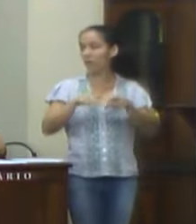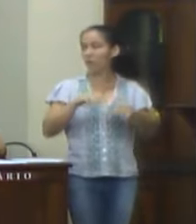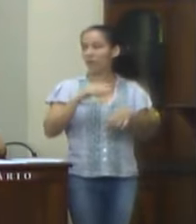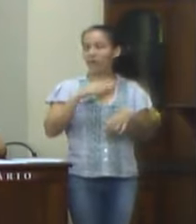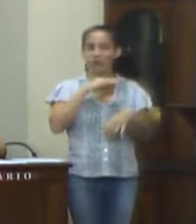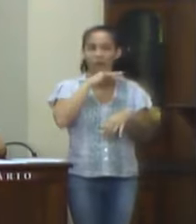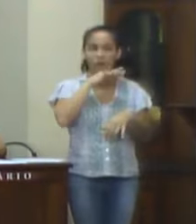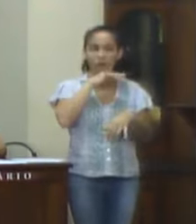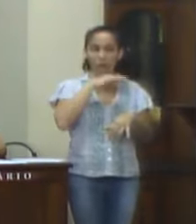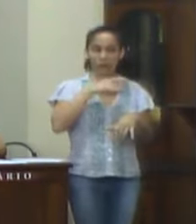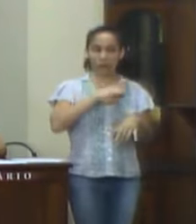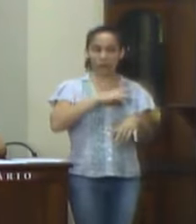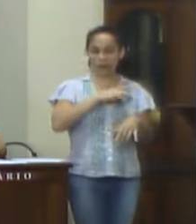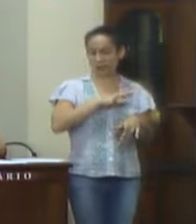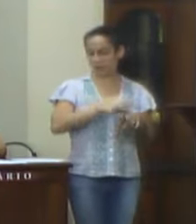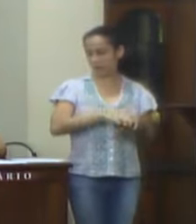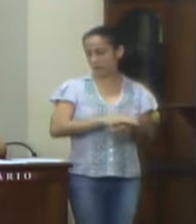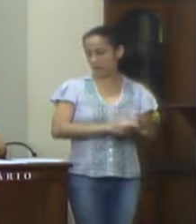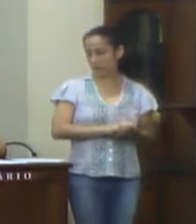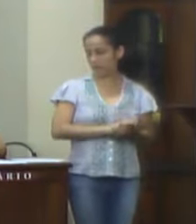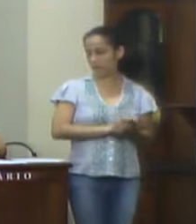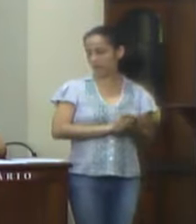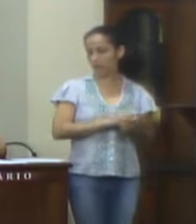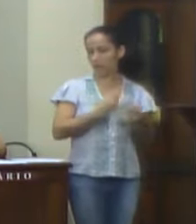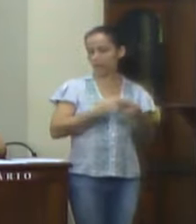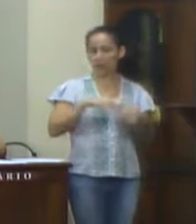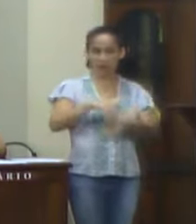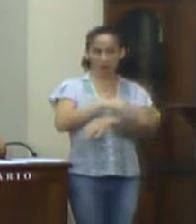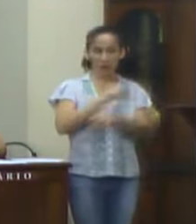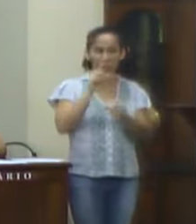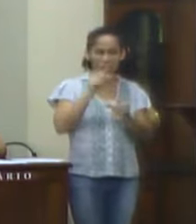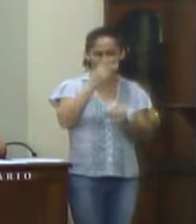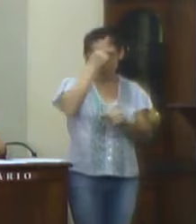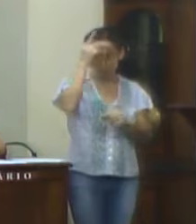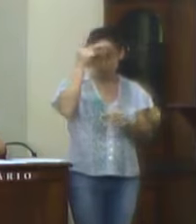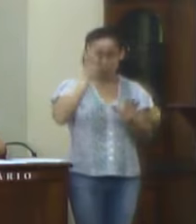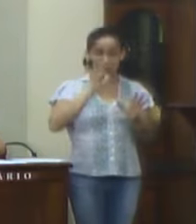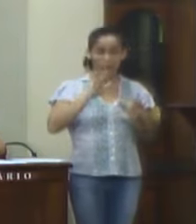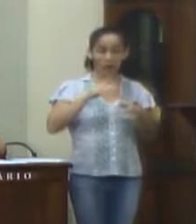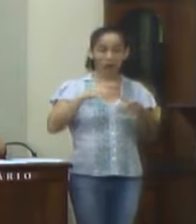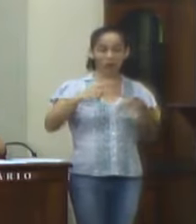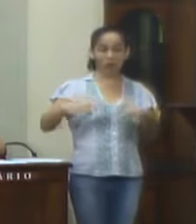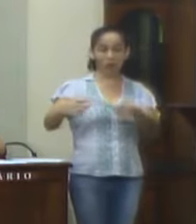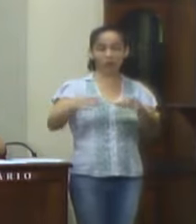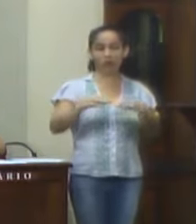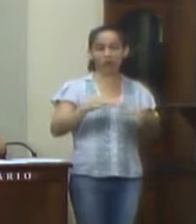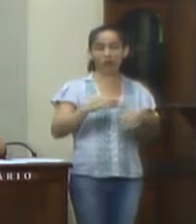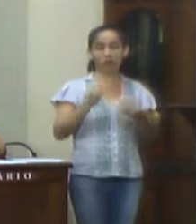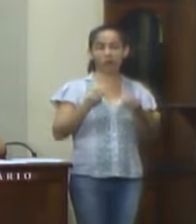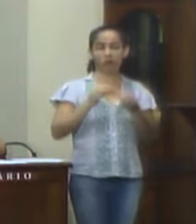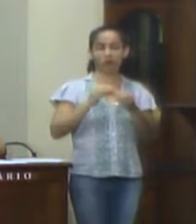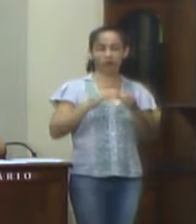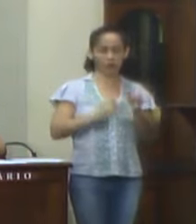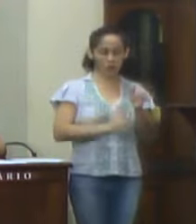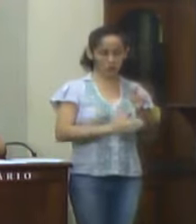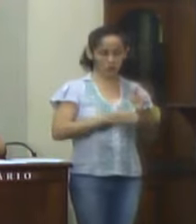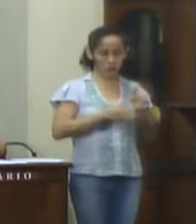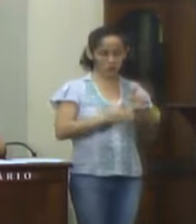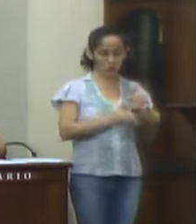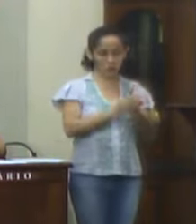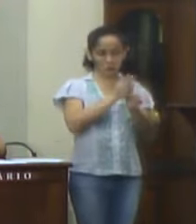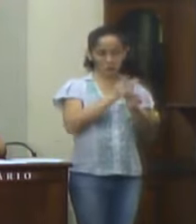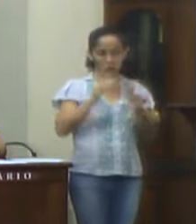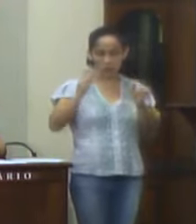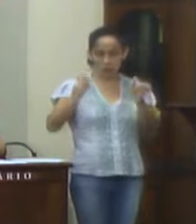Trata-se de uma rua praticamente residencial, de pouco movimento, apesar da localização central. O muro, por ser muito baixo,